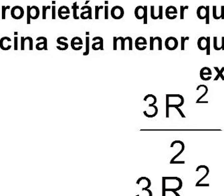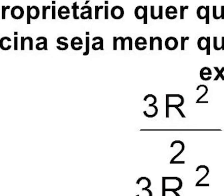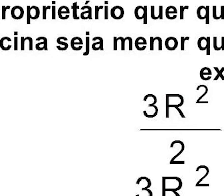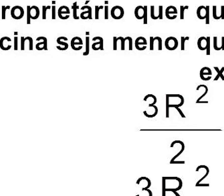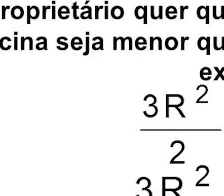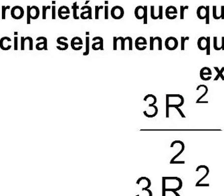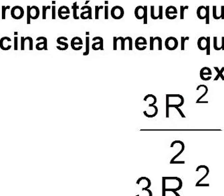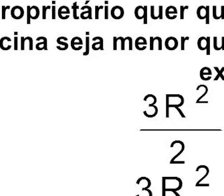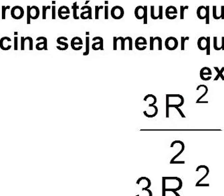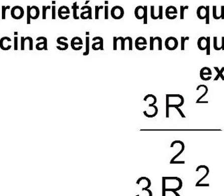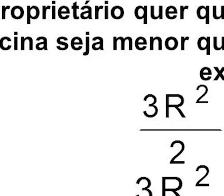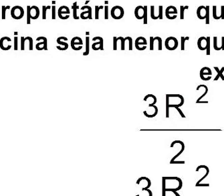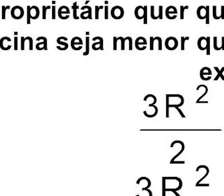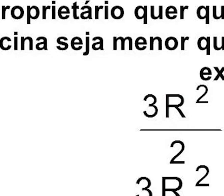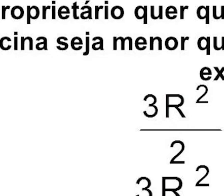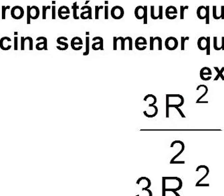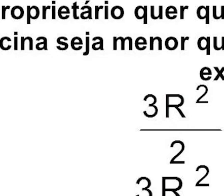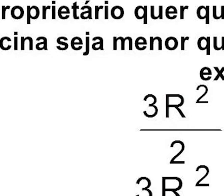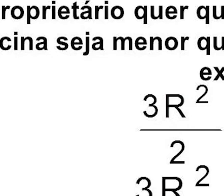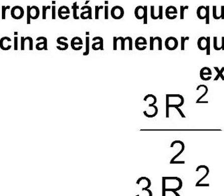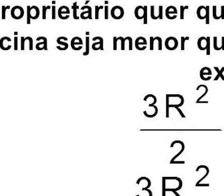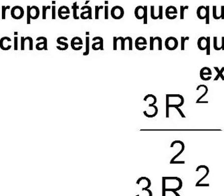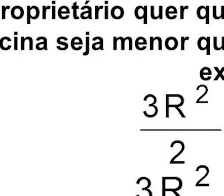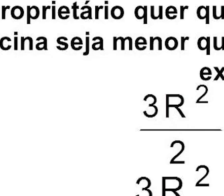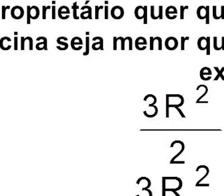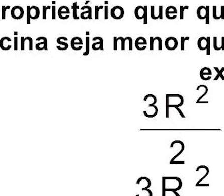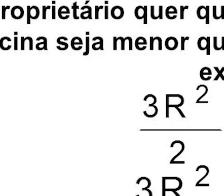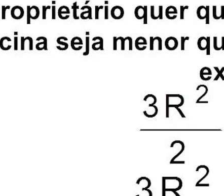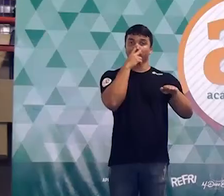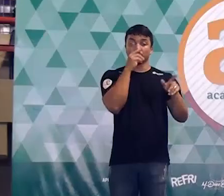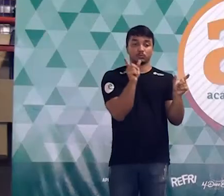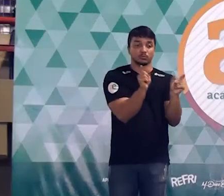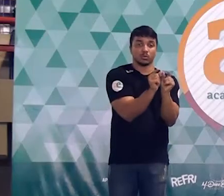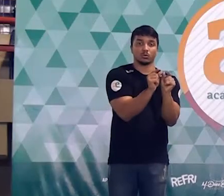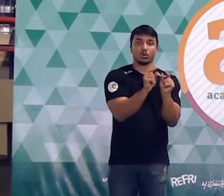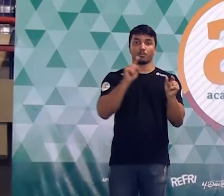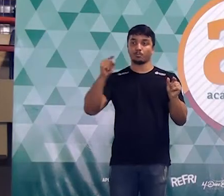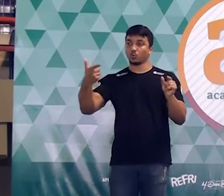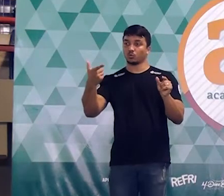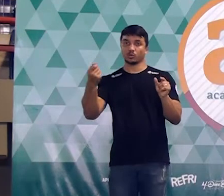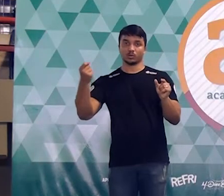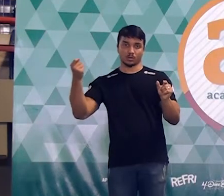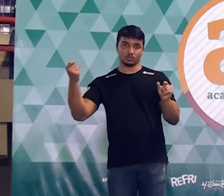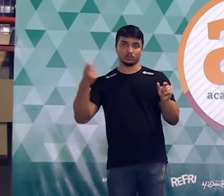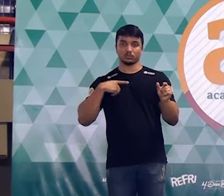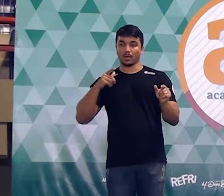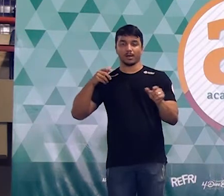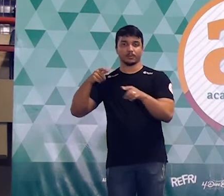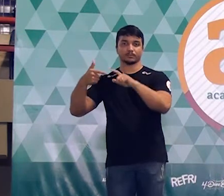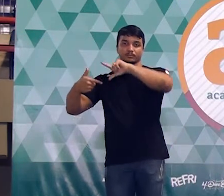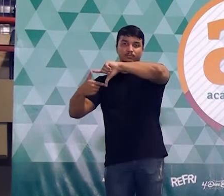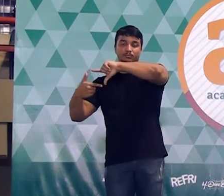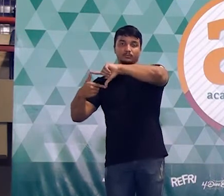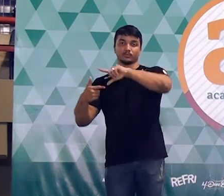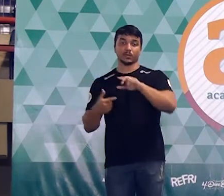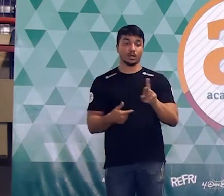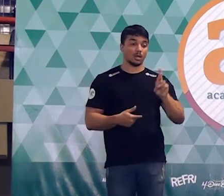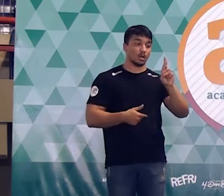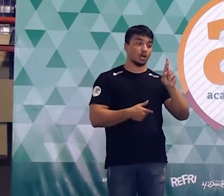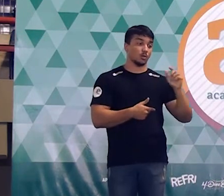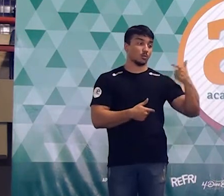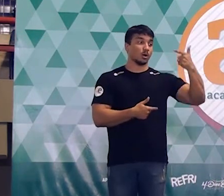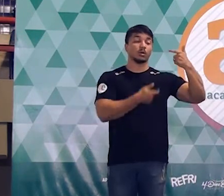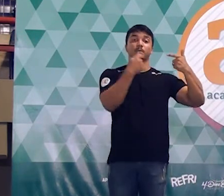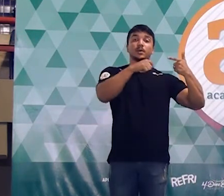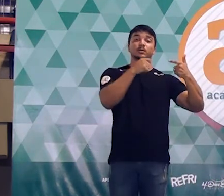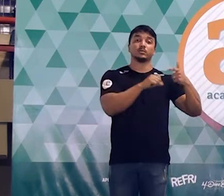a área da nova piscina seja menor do que a área da piscina anterior, o r ao quadrado tem que